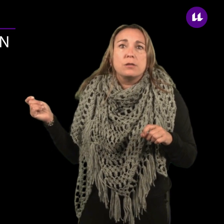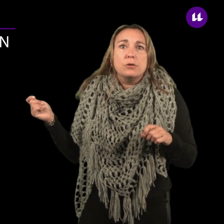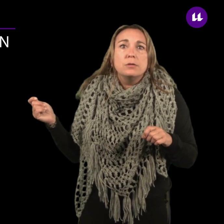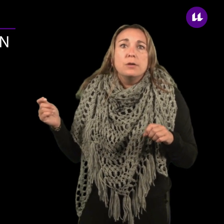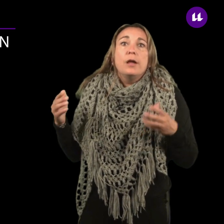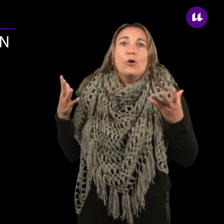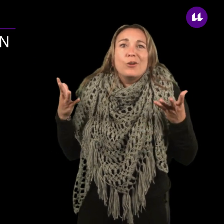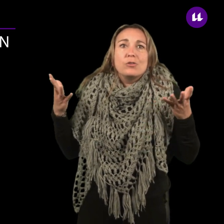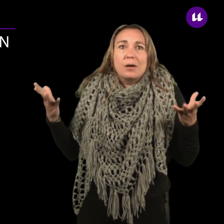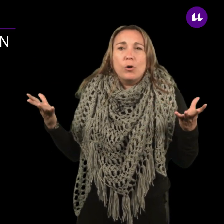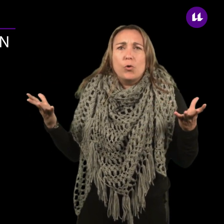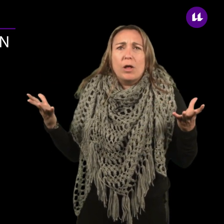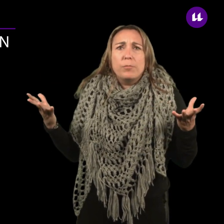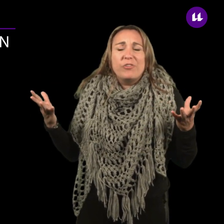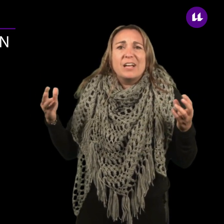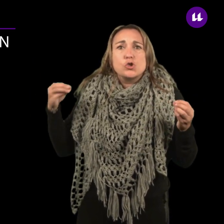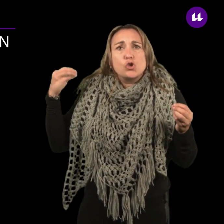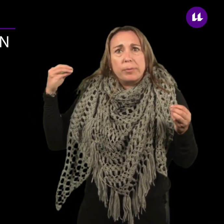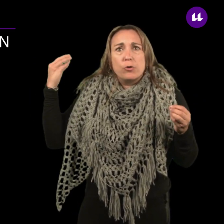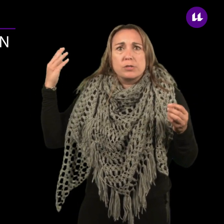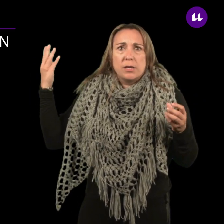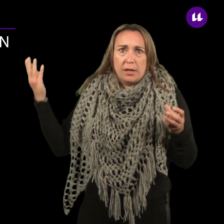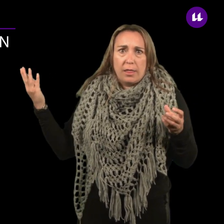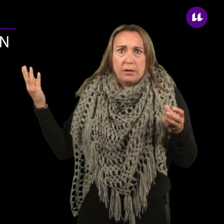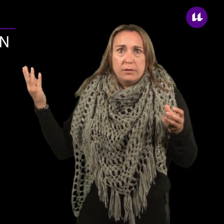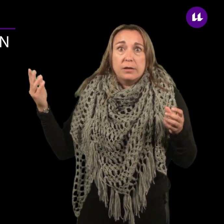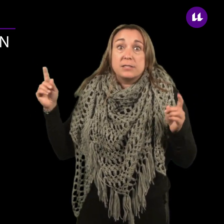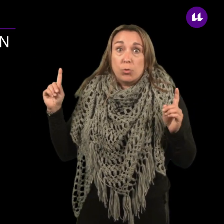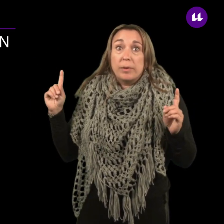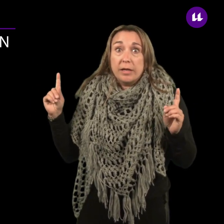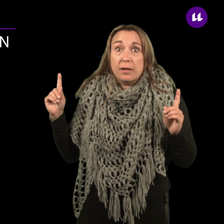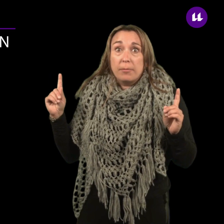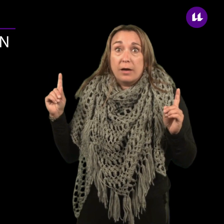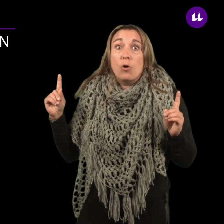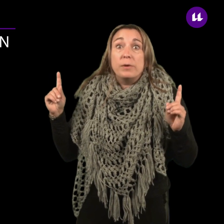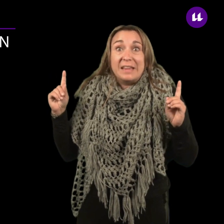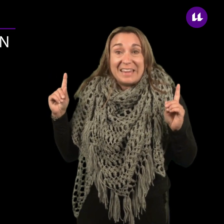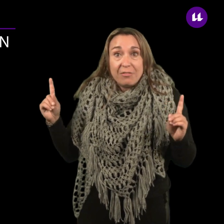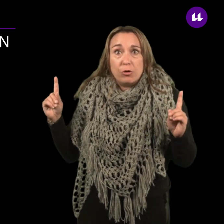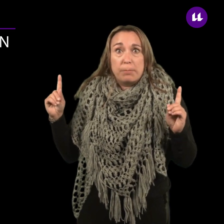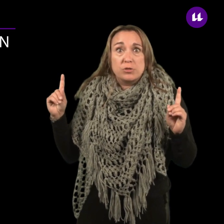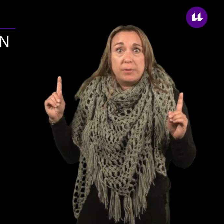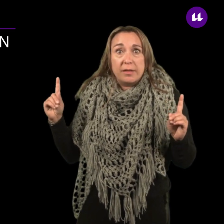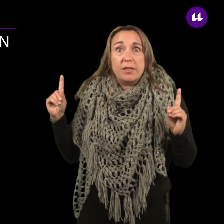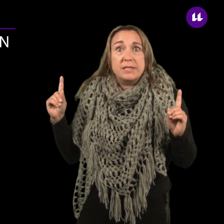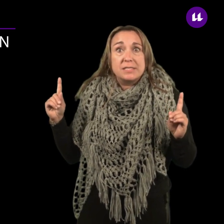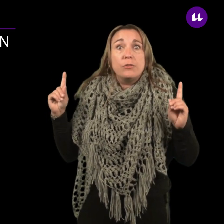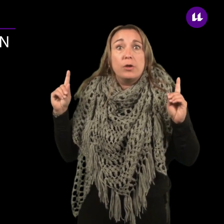nos encontramos con una atmósfera sobreoxigenada que se vuelve inestable, aumentando las posibilidades de incendio y